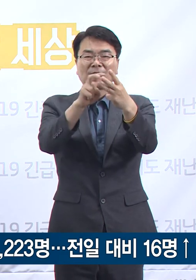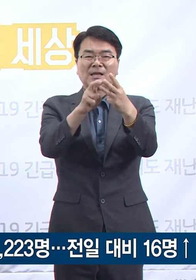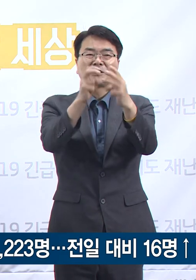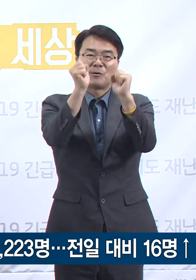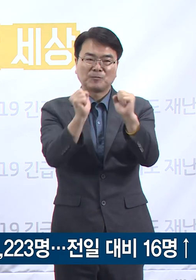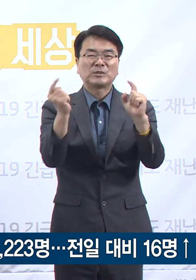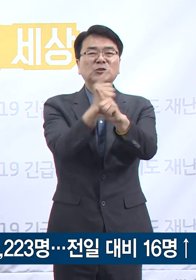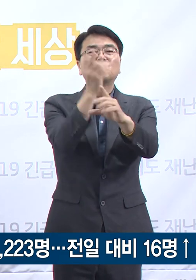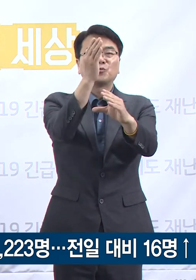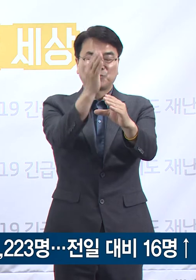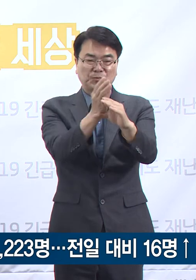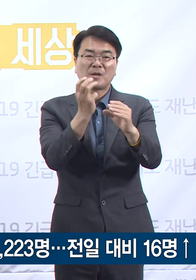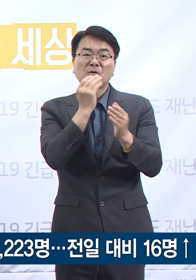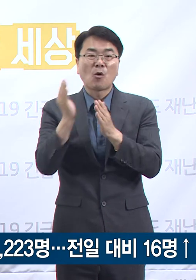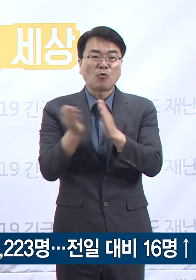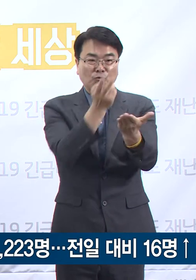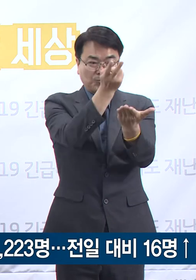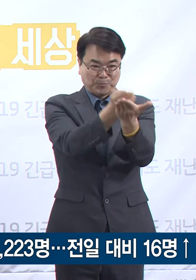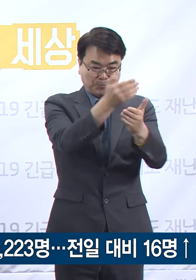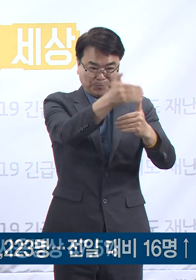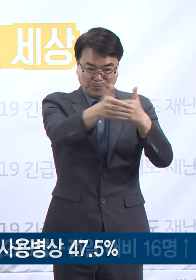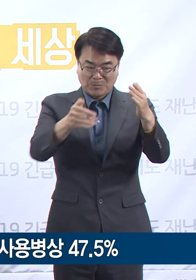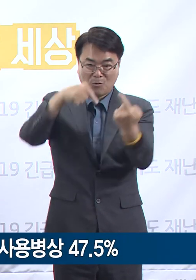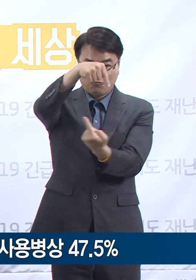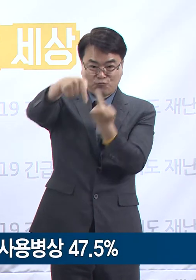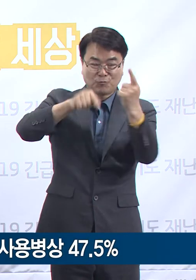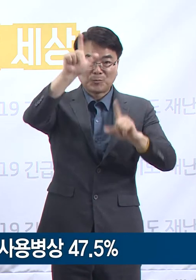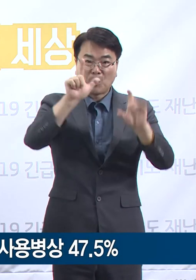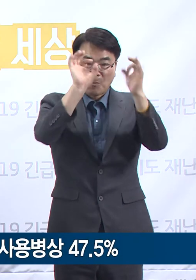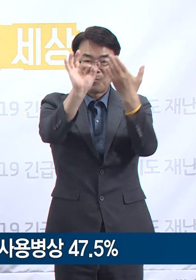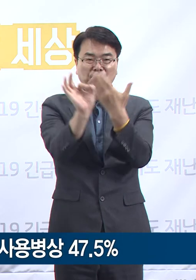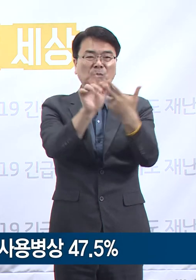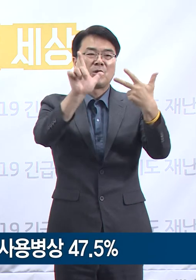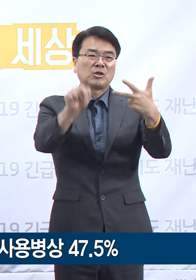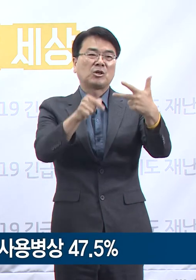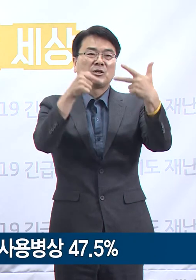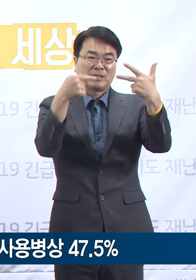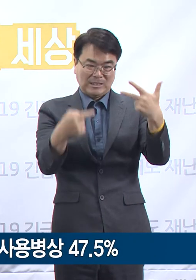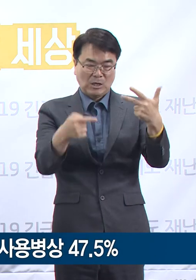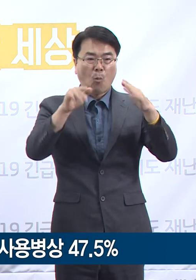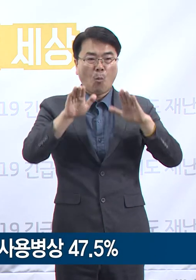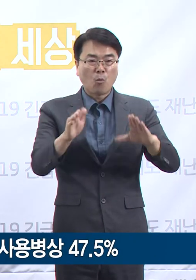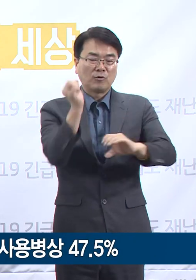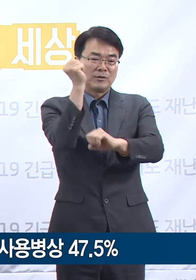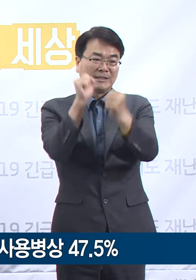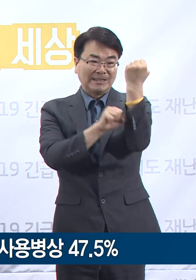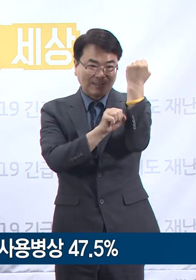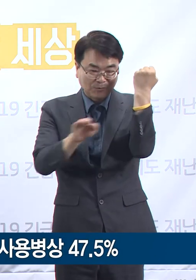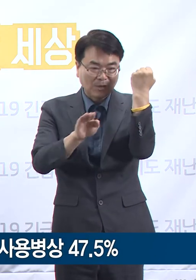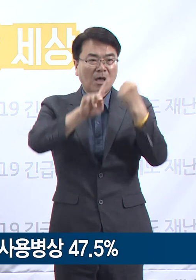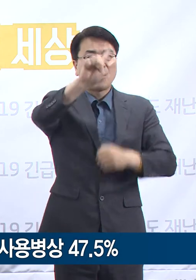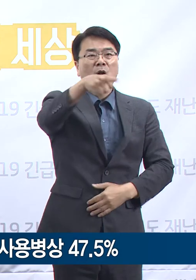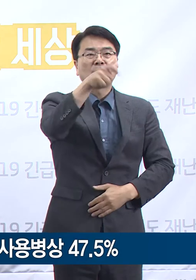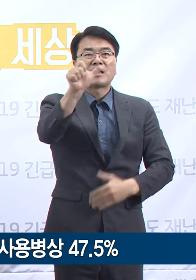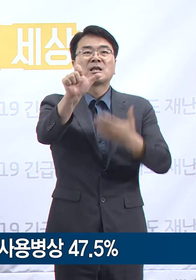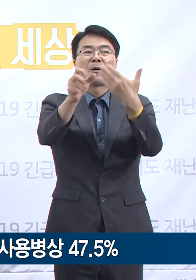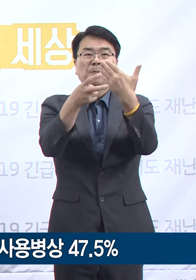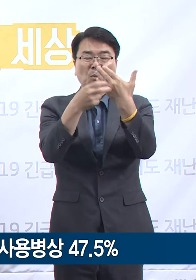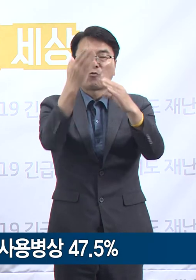다음은 경기도 병상 운영 현황입니다. 7월 1일 0시 기준 경기도는 총 15개 병원에